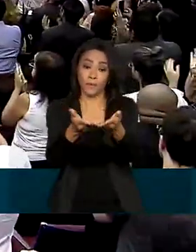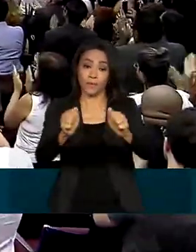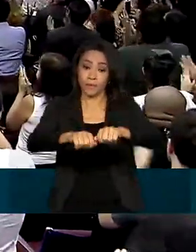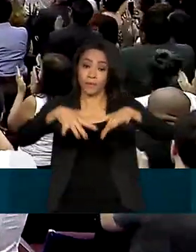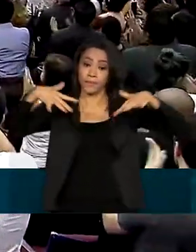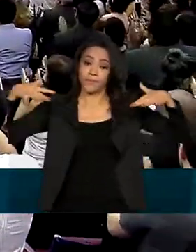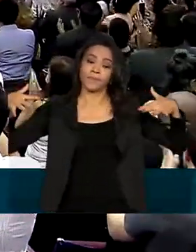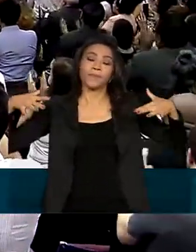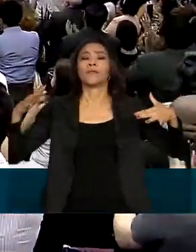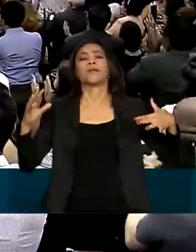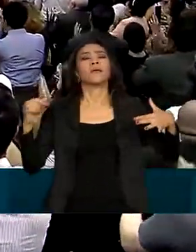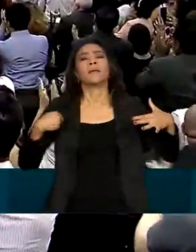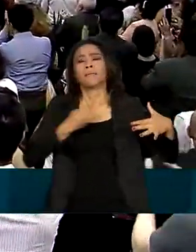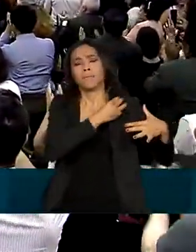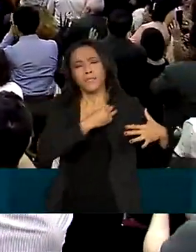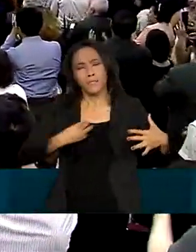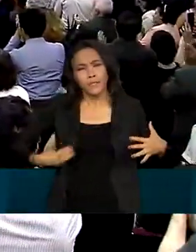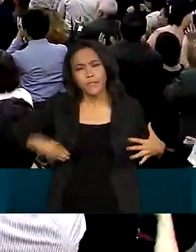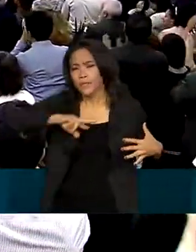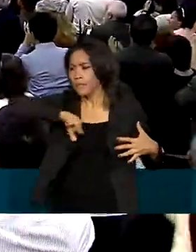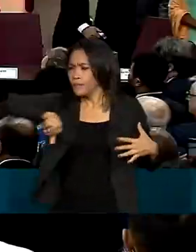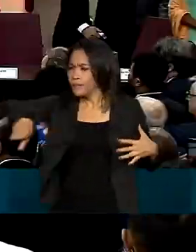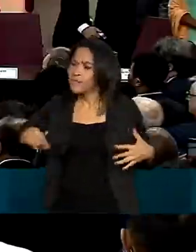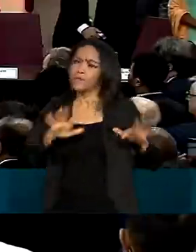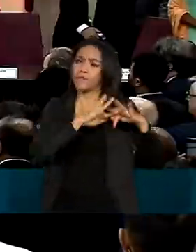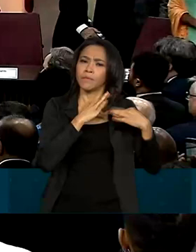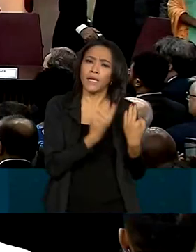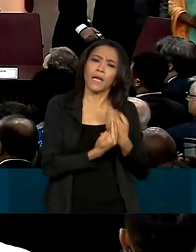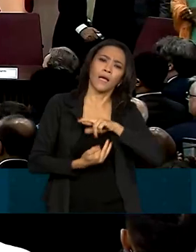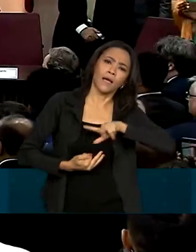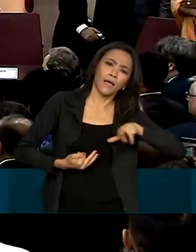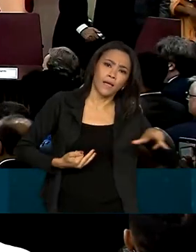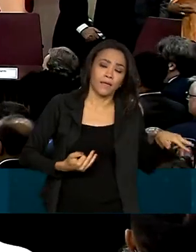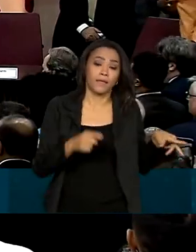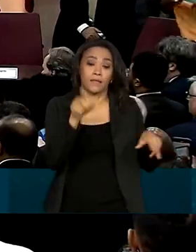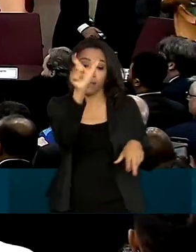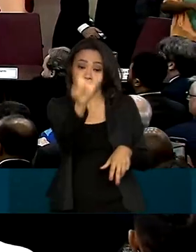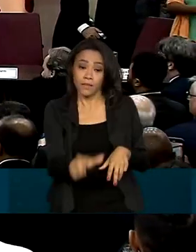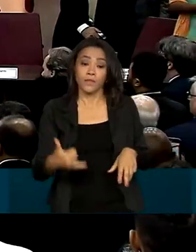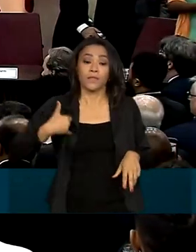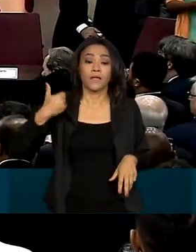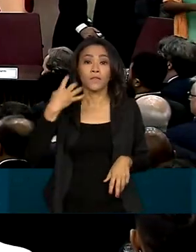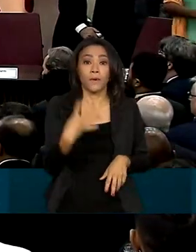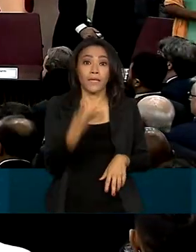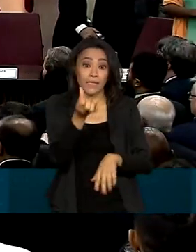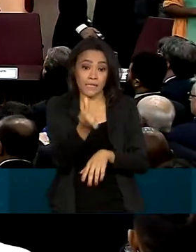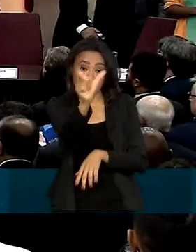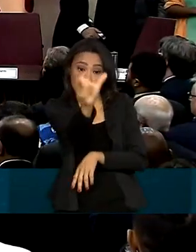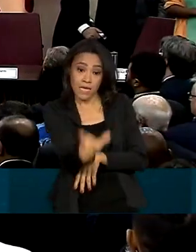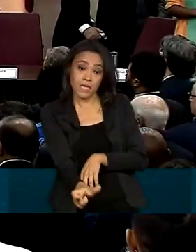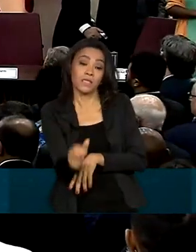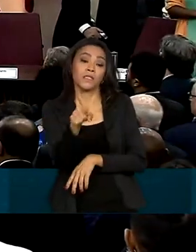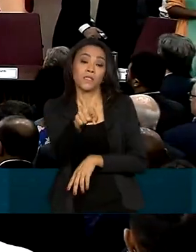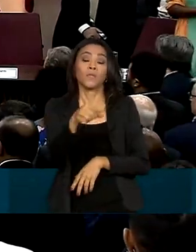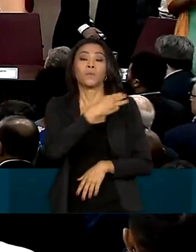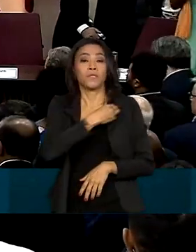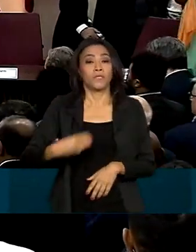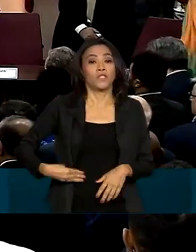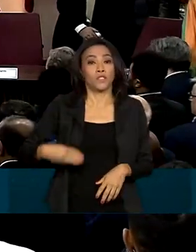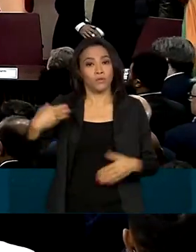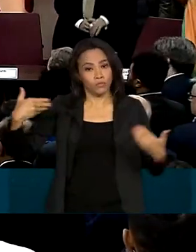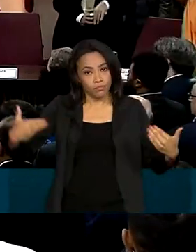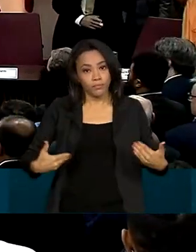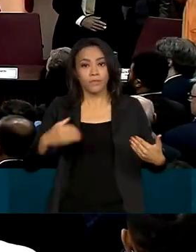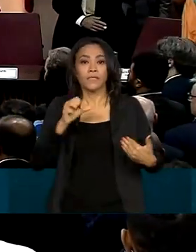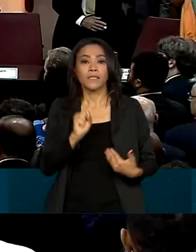ministros, familiares e outras autoridades, o paulista de 46 anos, Silvio Almeida, assumiu o cargo de